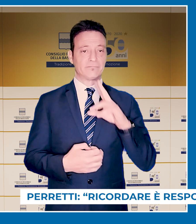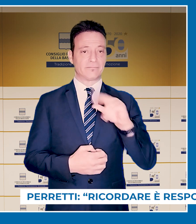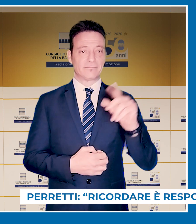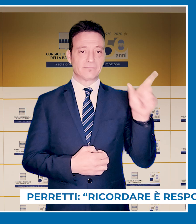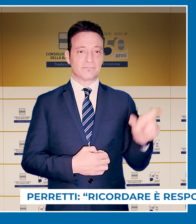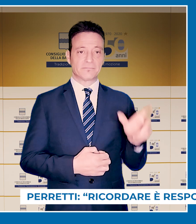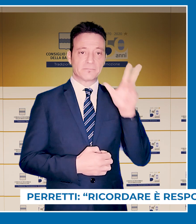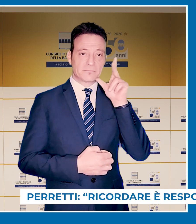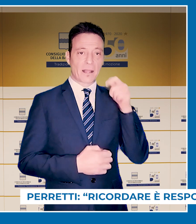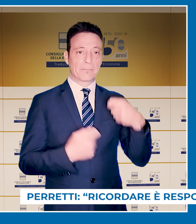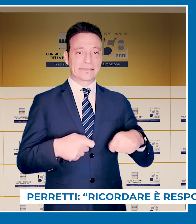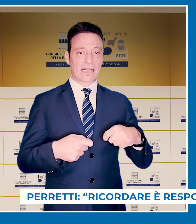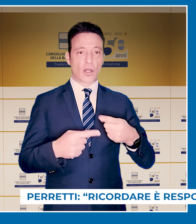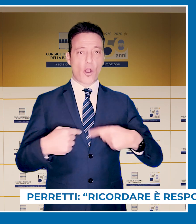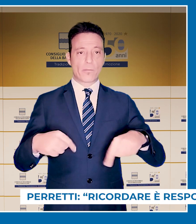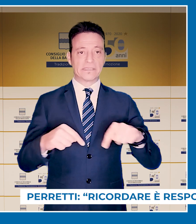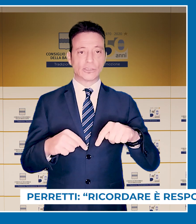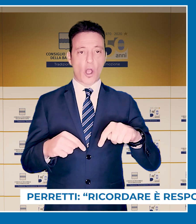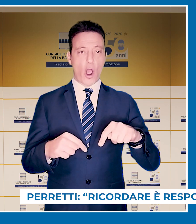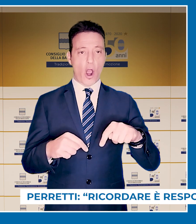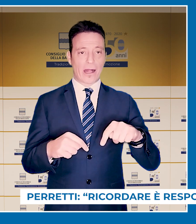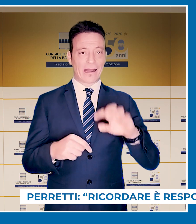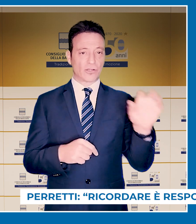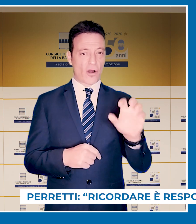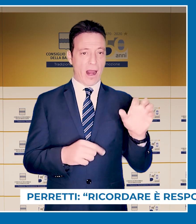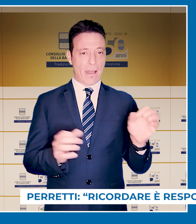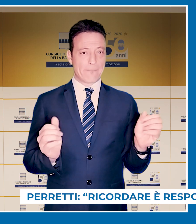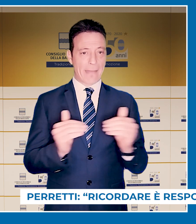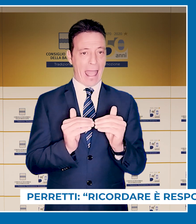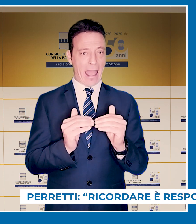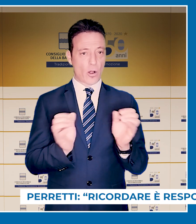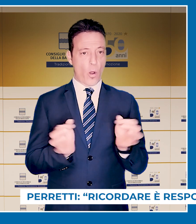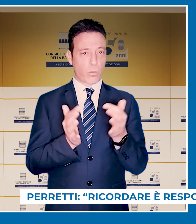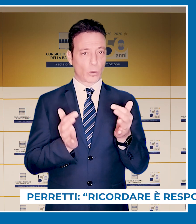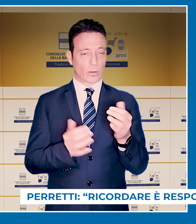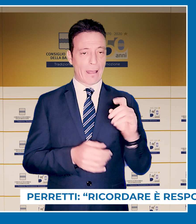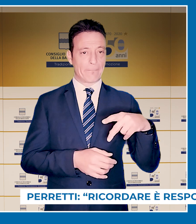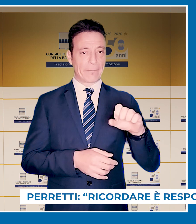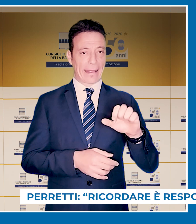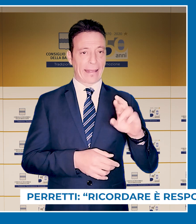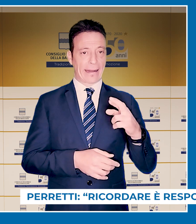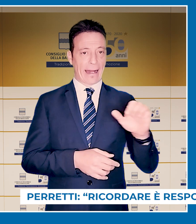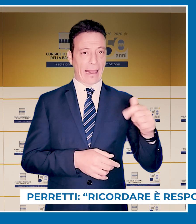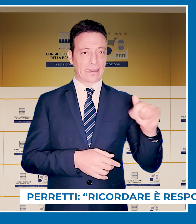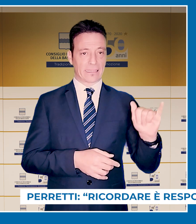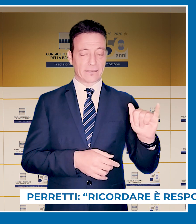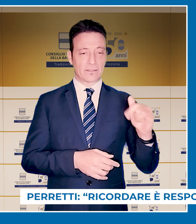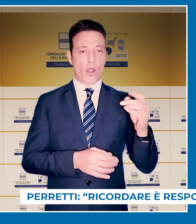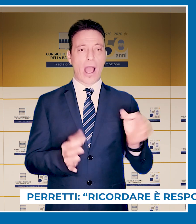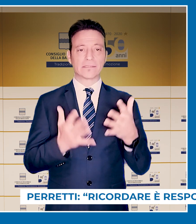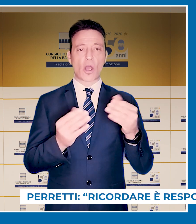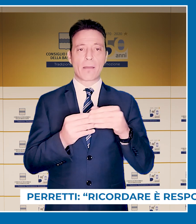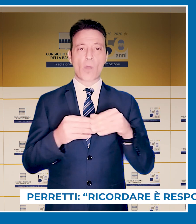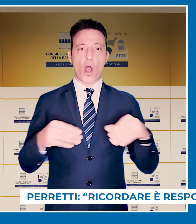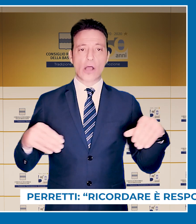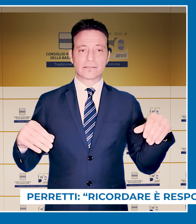Lo ha detto la Presidente della Commissione regionale Pari Opportunità per Retti, in occasione della